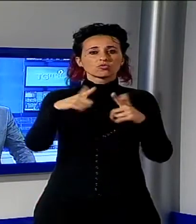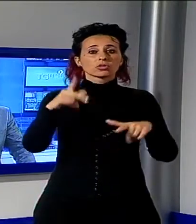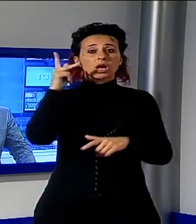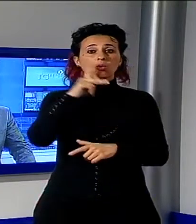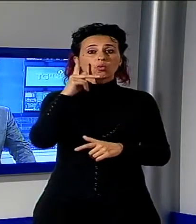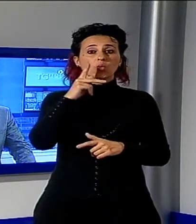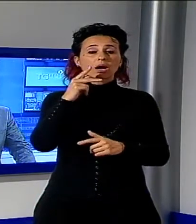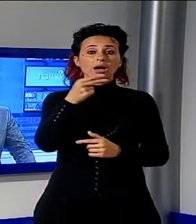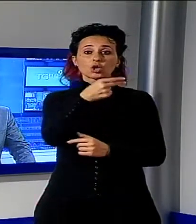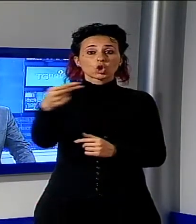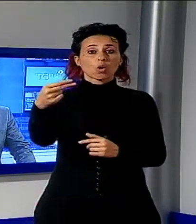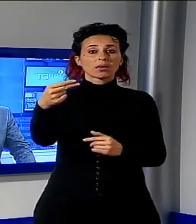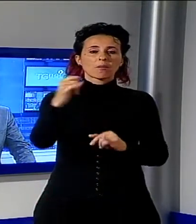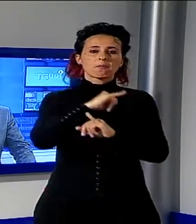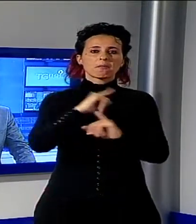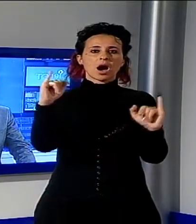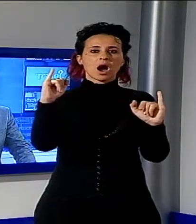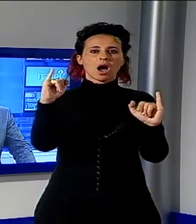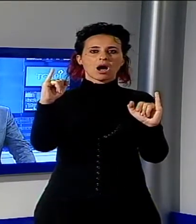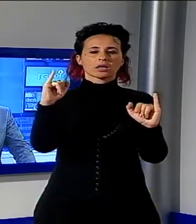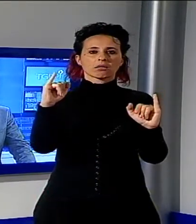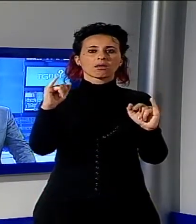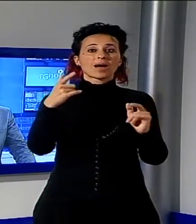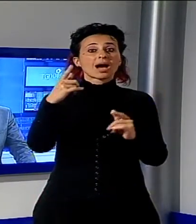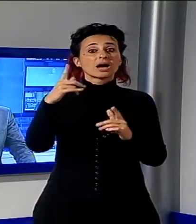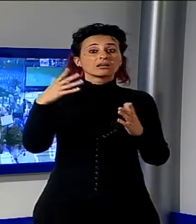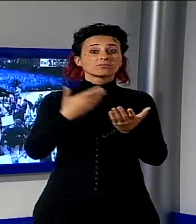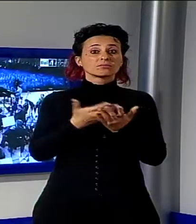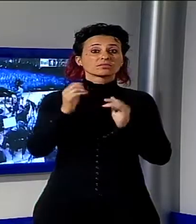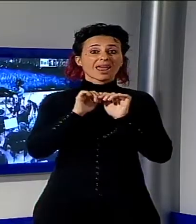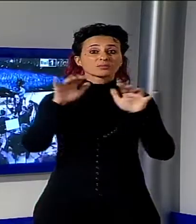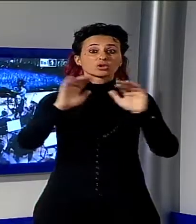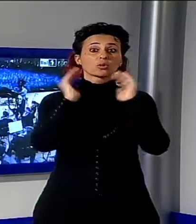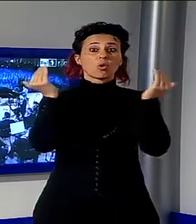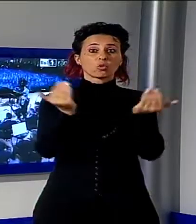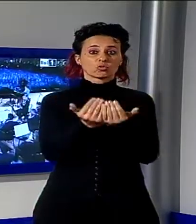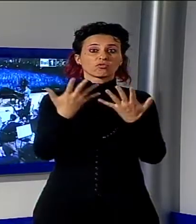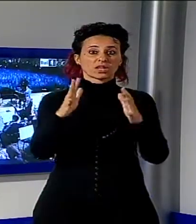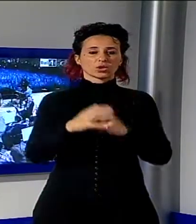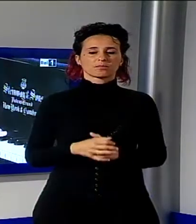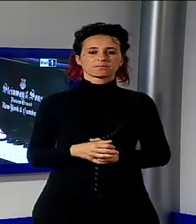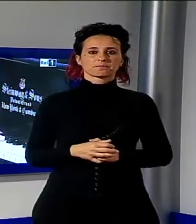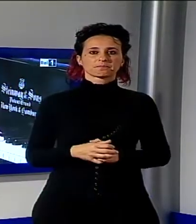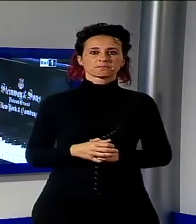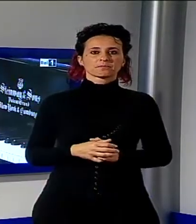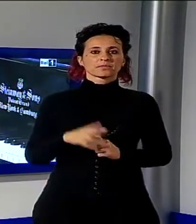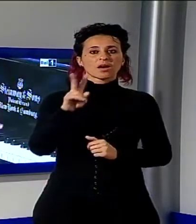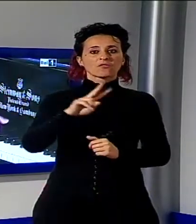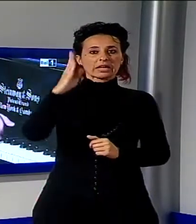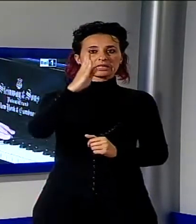nel corso della serata trasmessa in Mondovisione. Versilia e Lucchesi ha protagoniste alla cerimonia